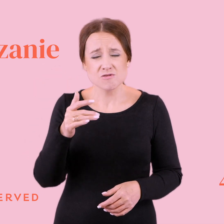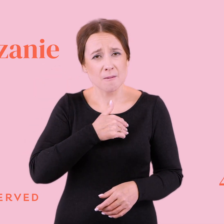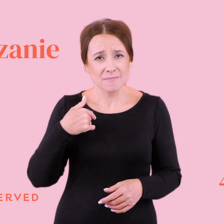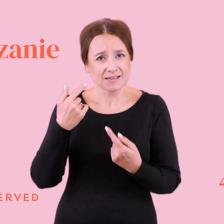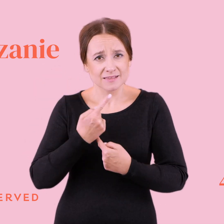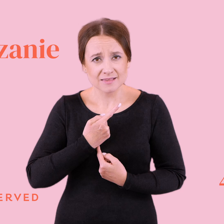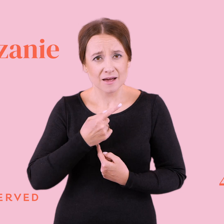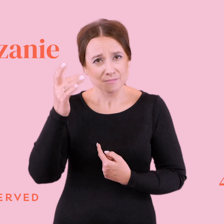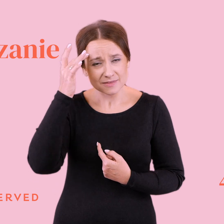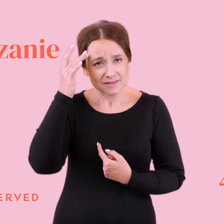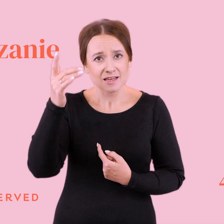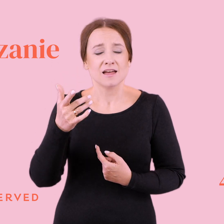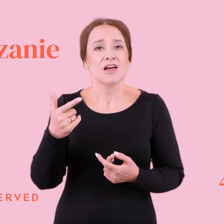że to, że odrobaczamy...